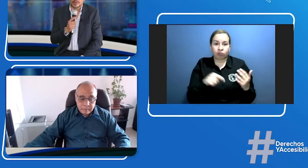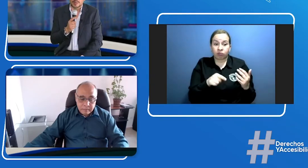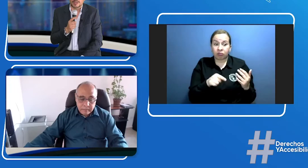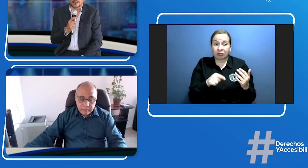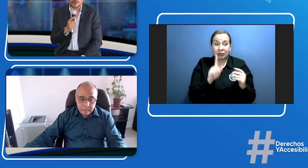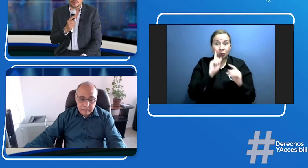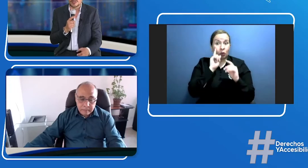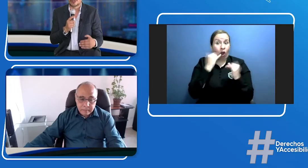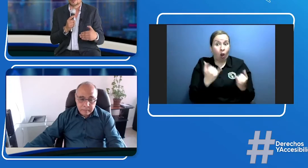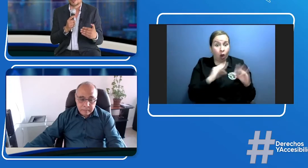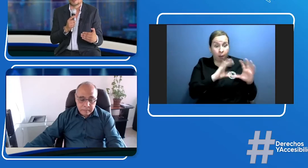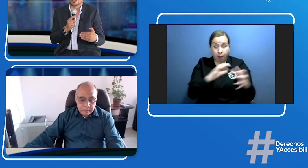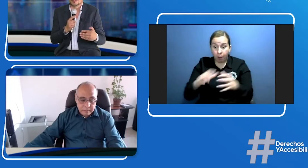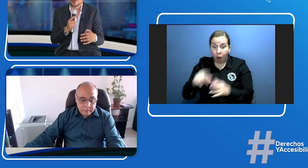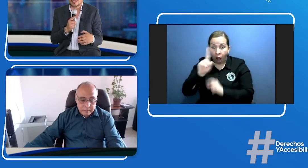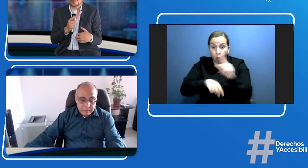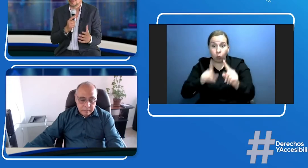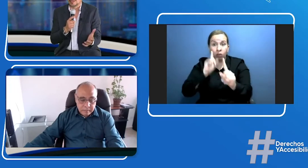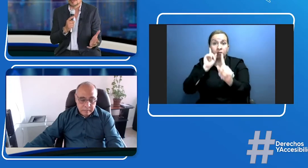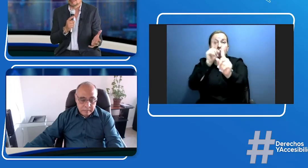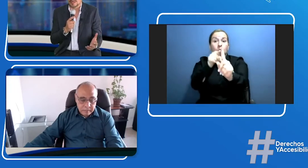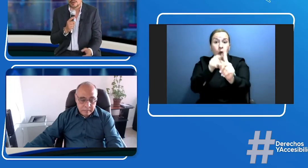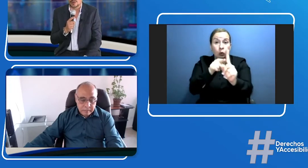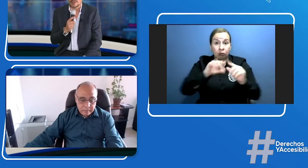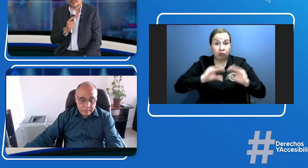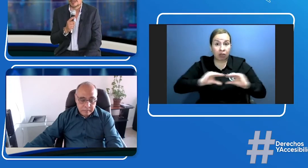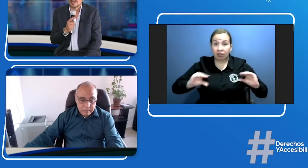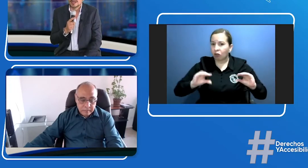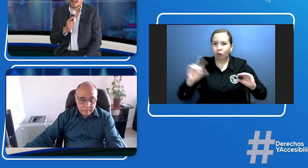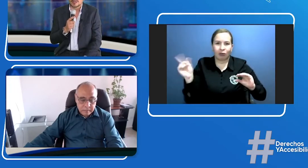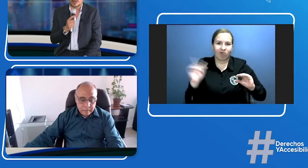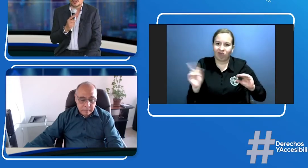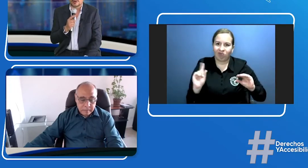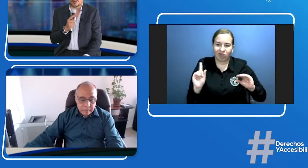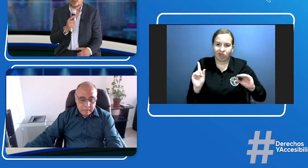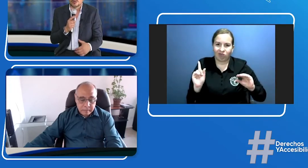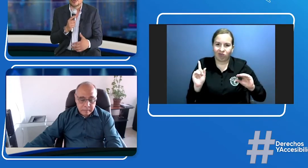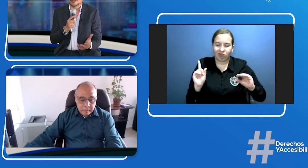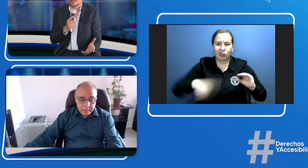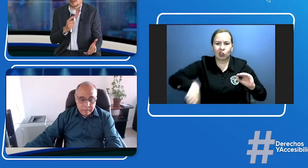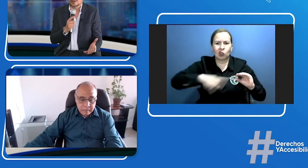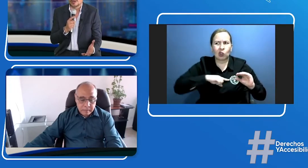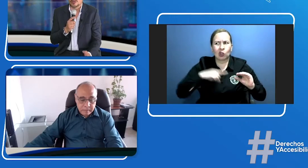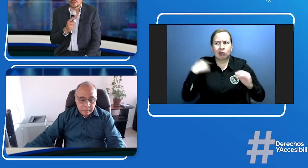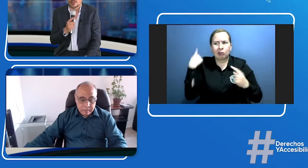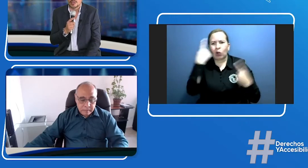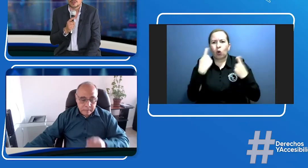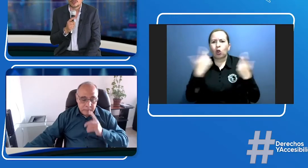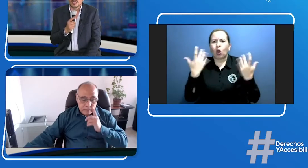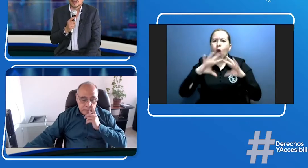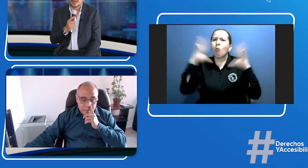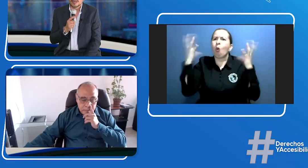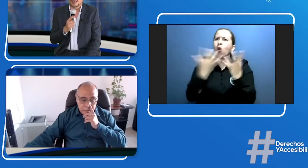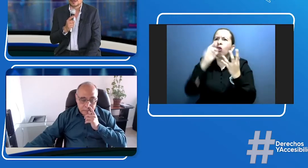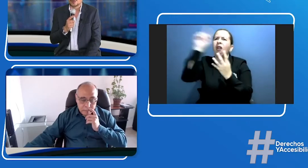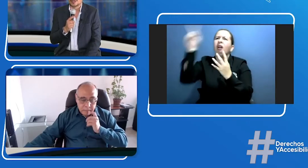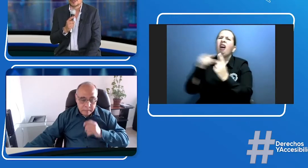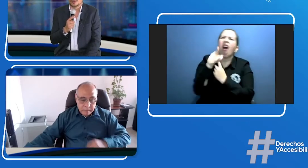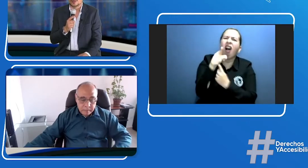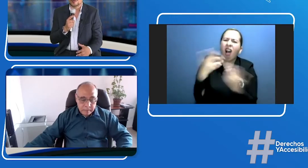plataformas nos preguntamos por qué porque es como dices hacia dónde va el mundo hacia dónde van los contenidos y la regulación no debería